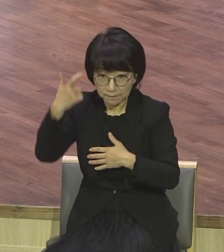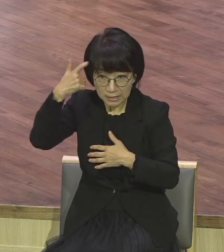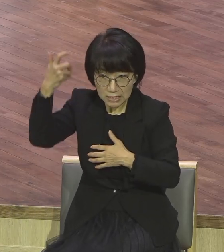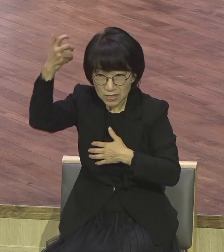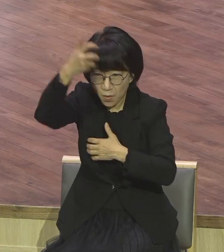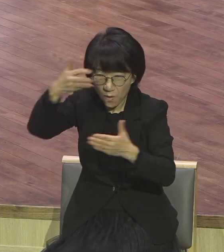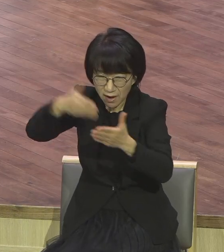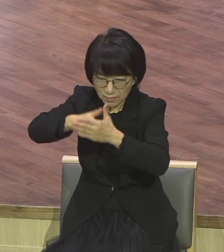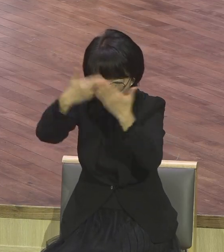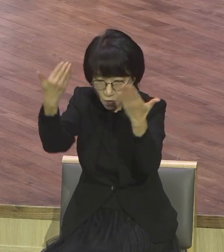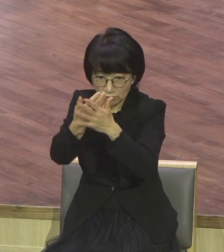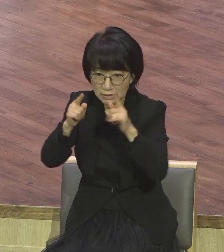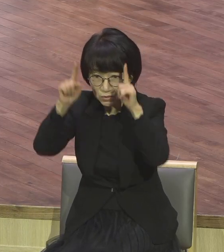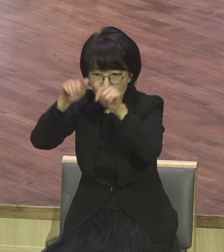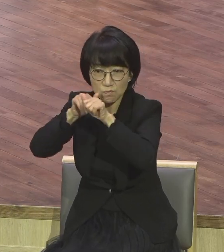멸하실 수 있는 이를 두려워하라